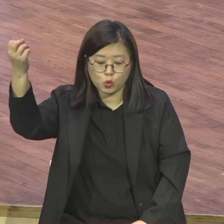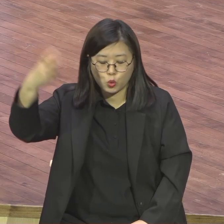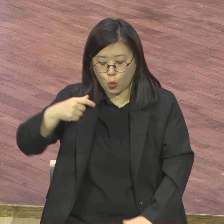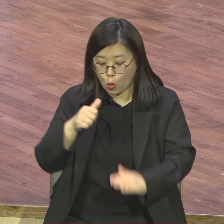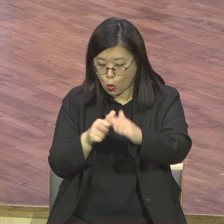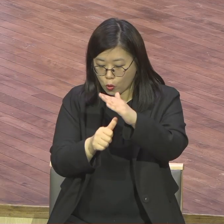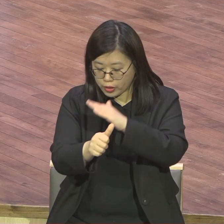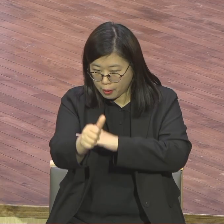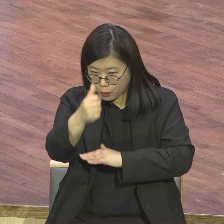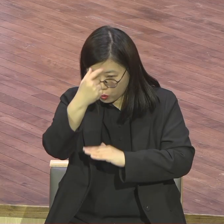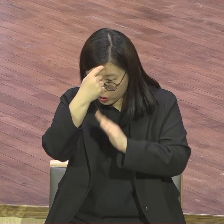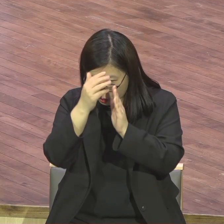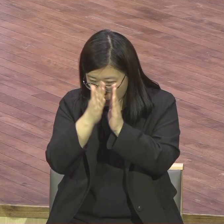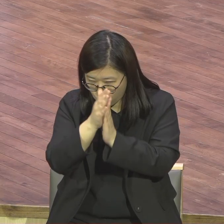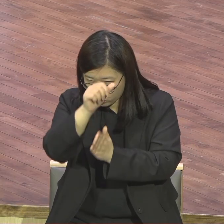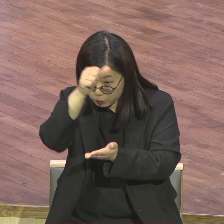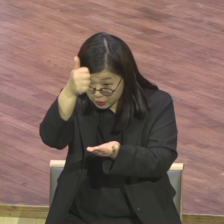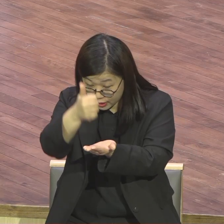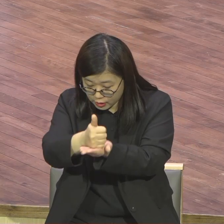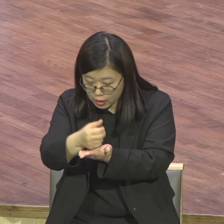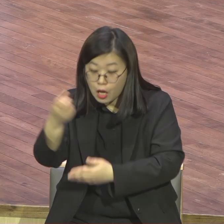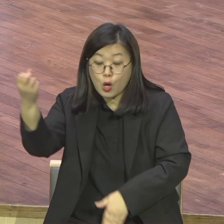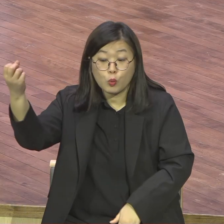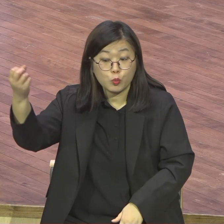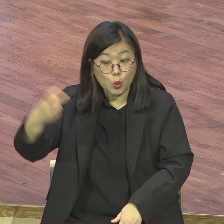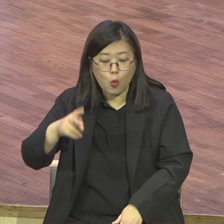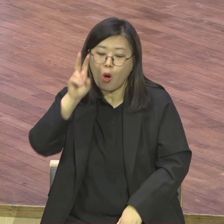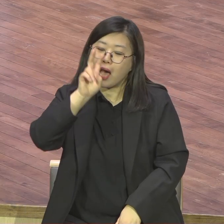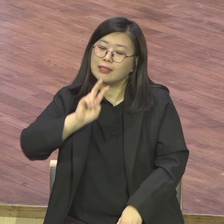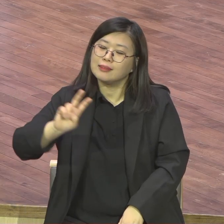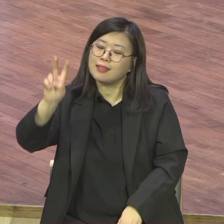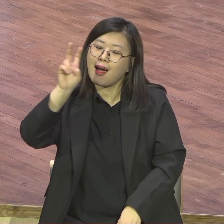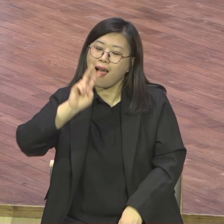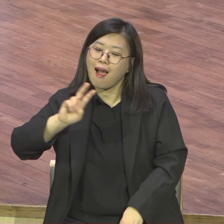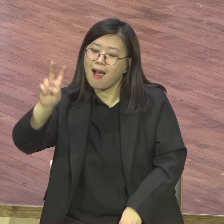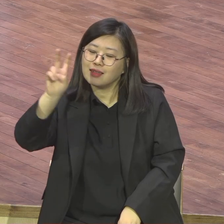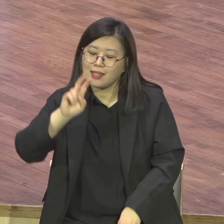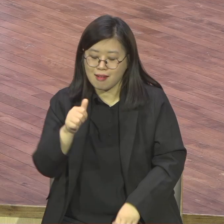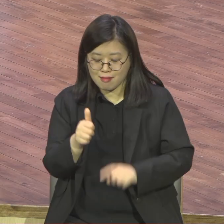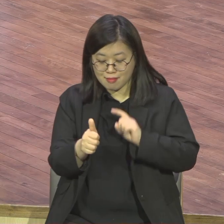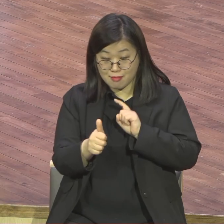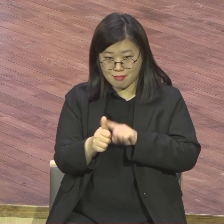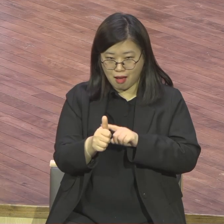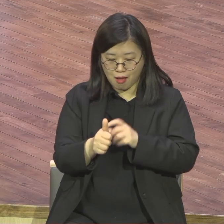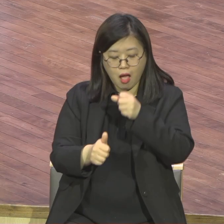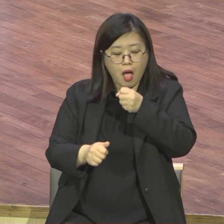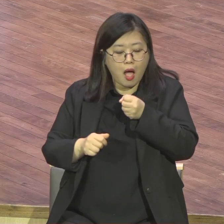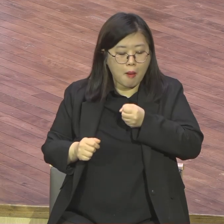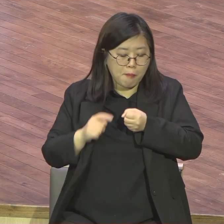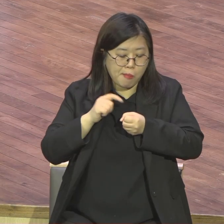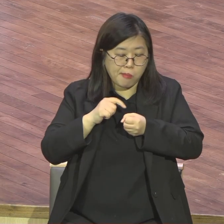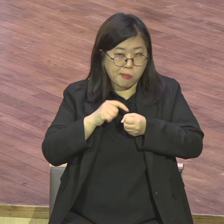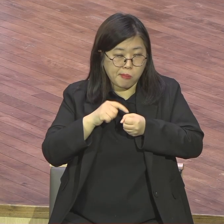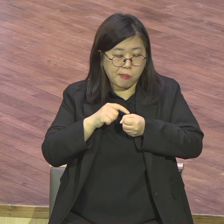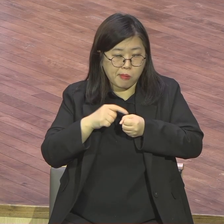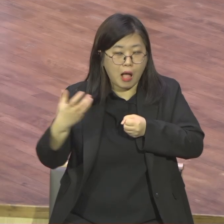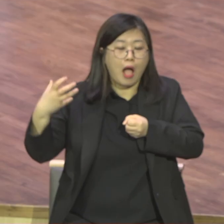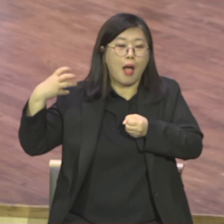찬양대에 이 마이크 잡는 사람들에 대해서 제가 굉장히 예민합니다. 인도를 봤나 못